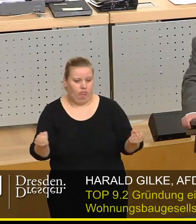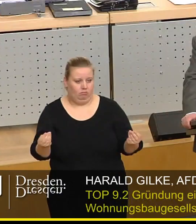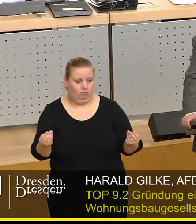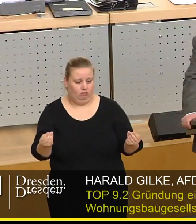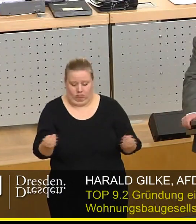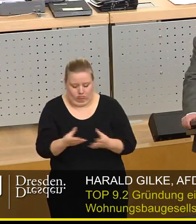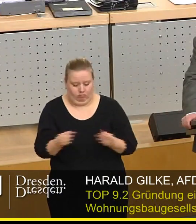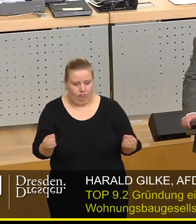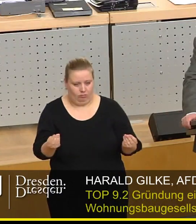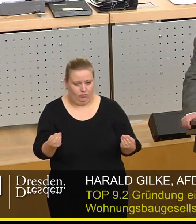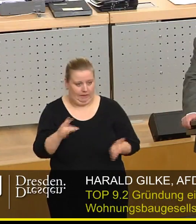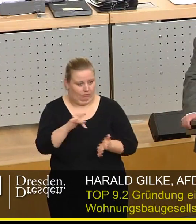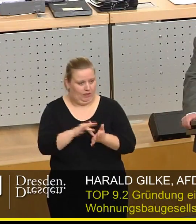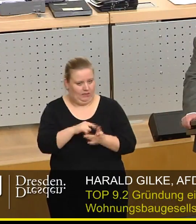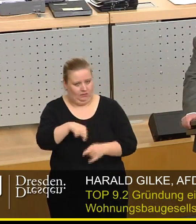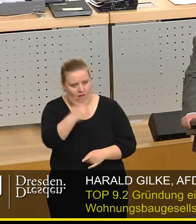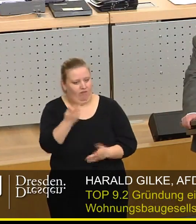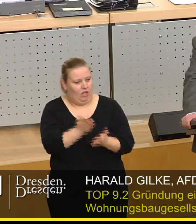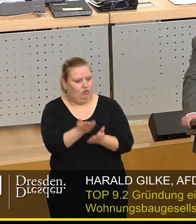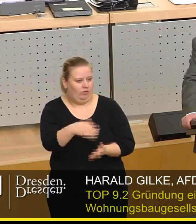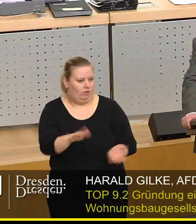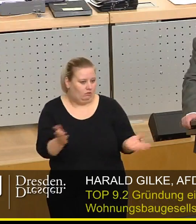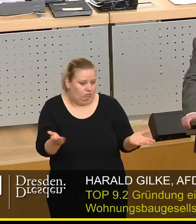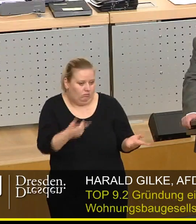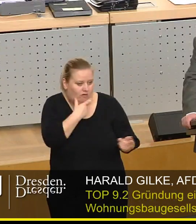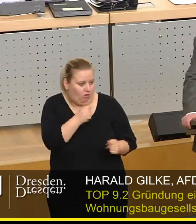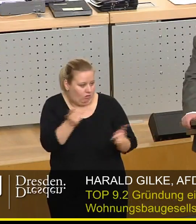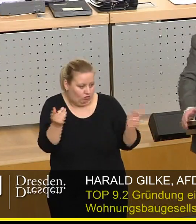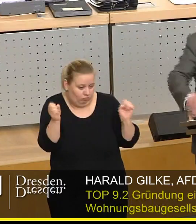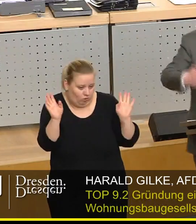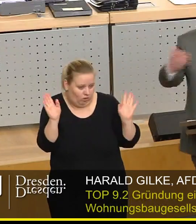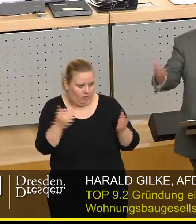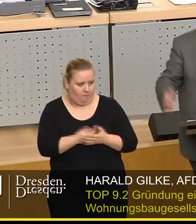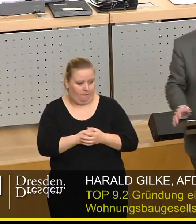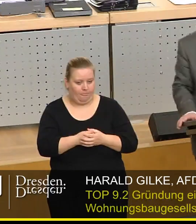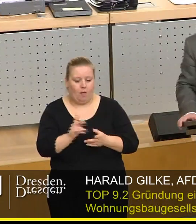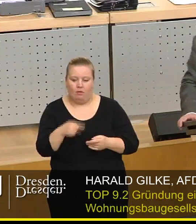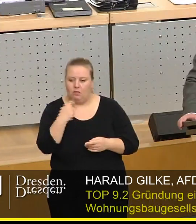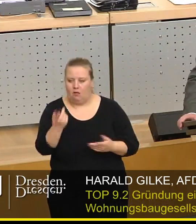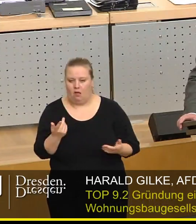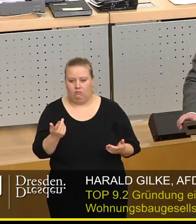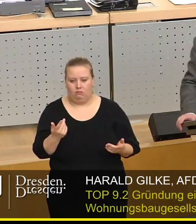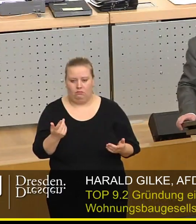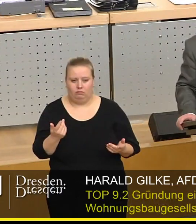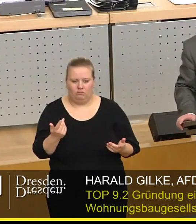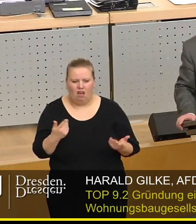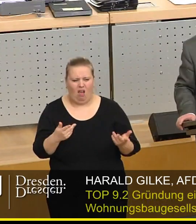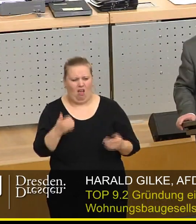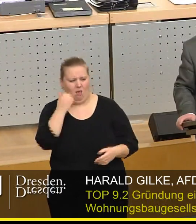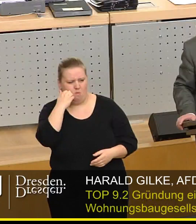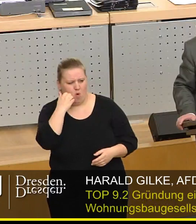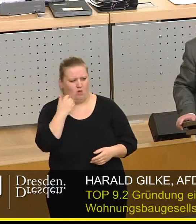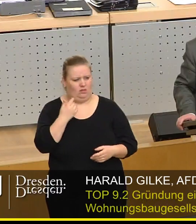Gibt es einfach nicht. Die wären Mitte dieses Jahres fertig gewesen. Gut, wollen sie nicht. Auf der einen Seite sagen sie dann immer die bösen